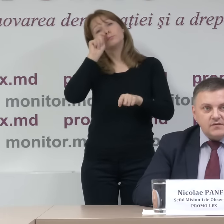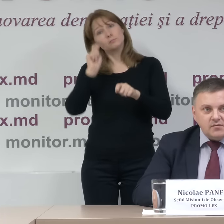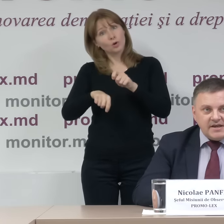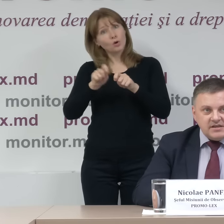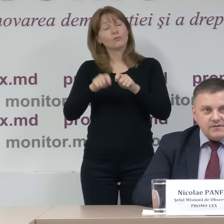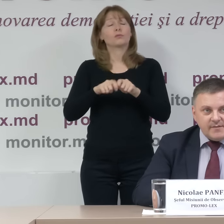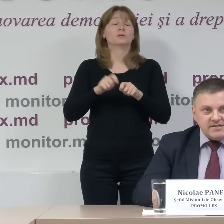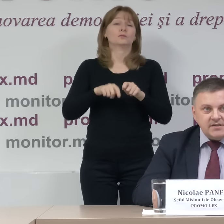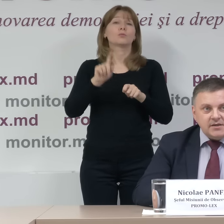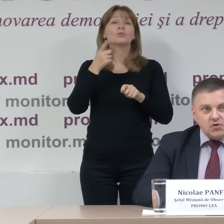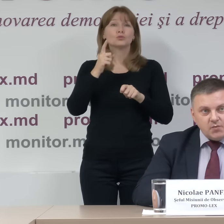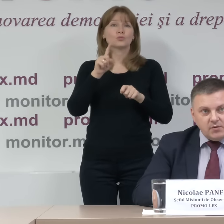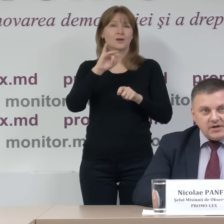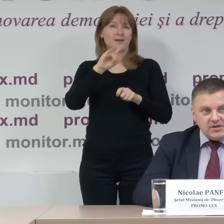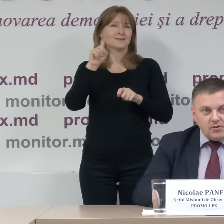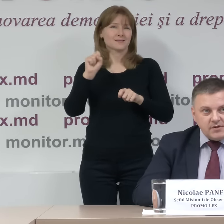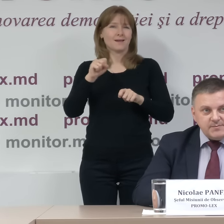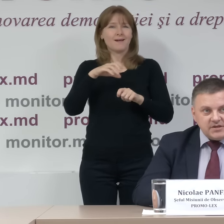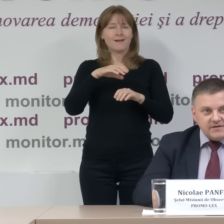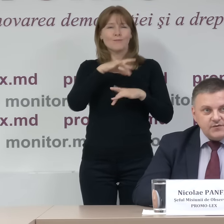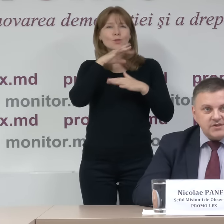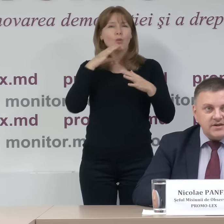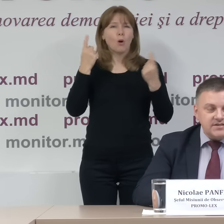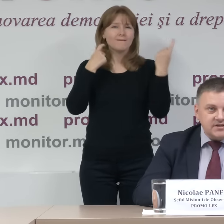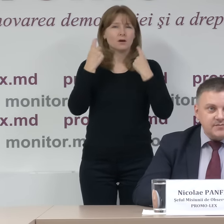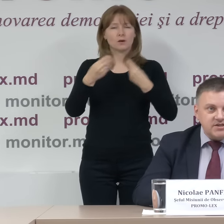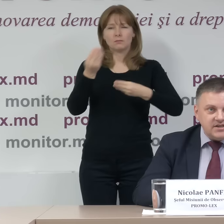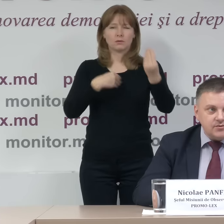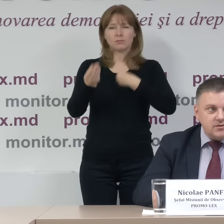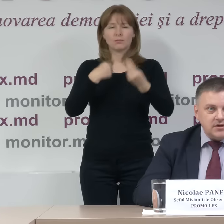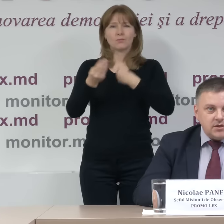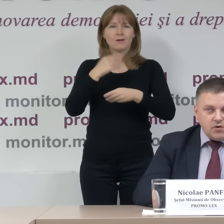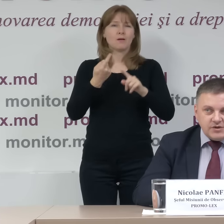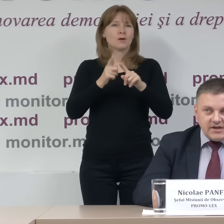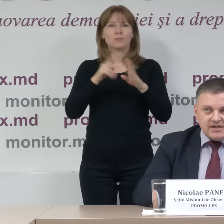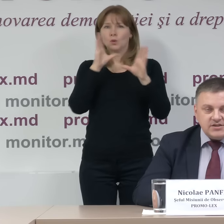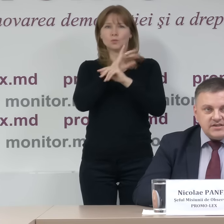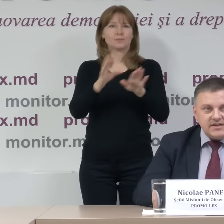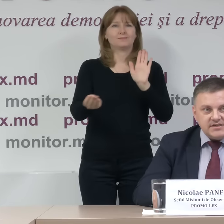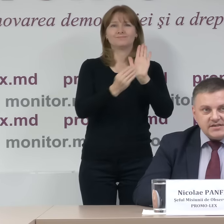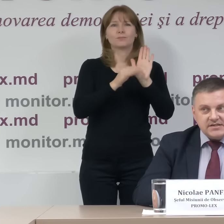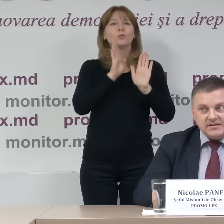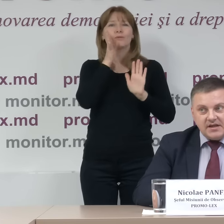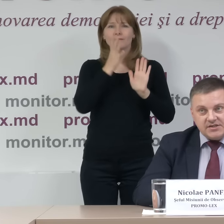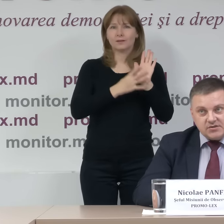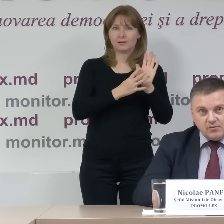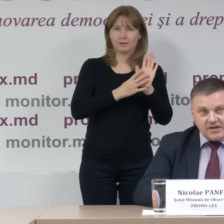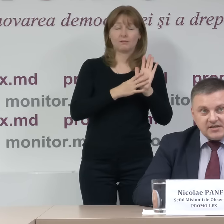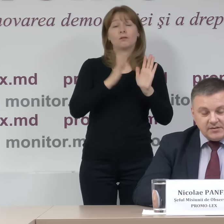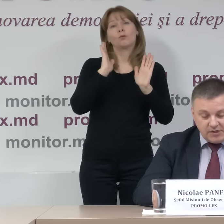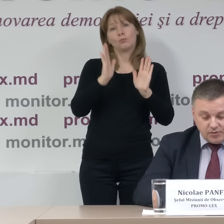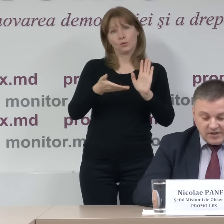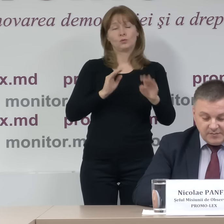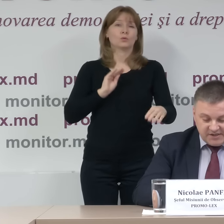fiind un volum mare de informații după orele nouă. Respectiv, nu s-au regăsit în precedentul comunicat și se regăsesc în acest